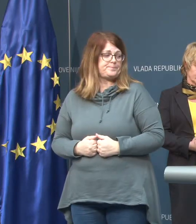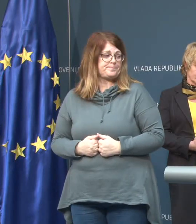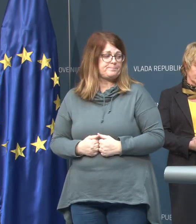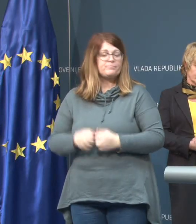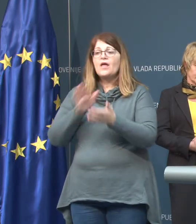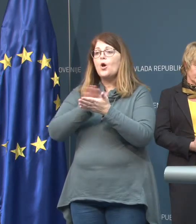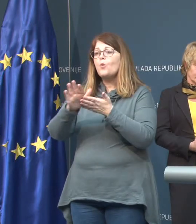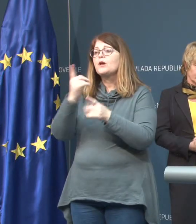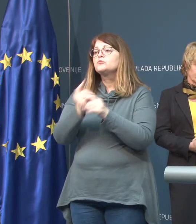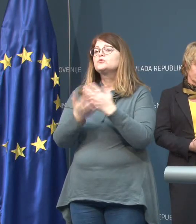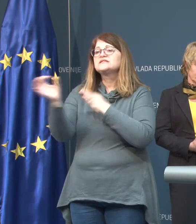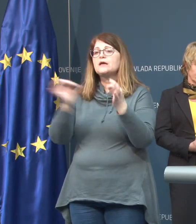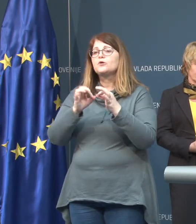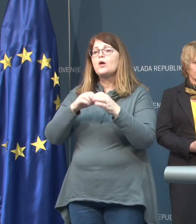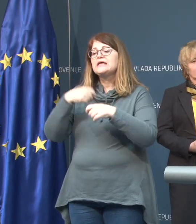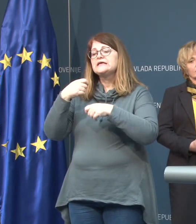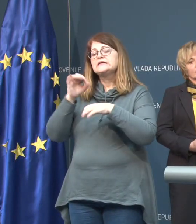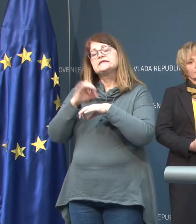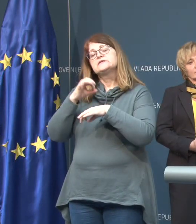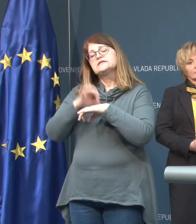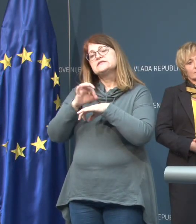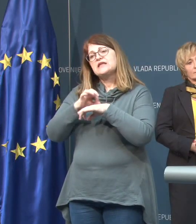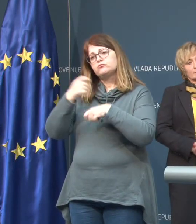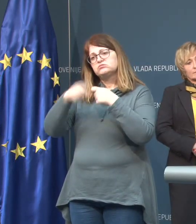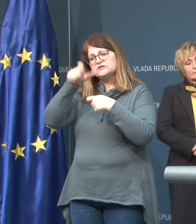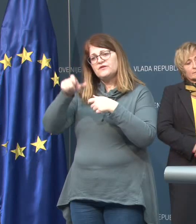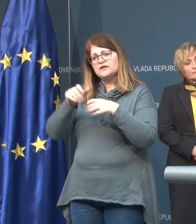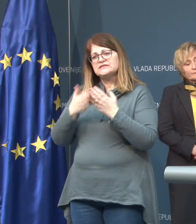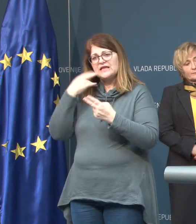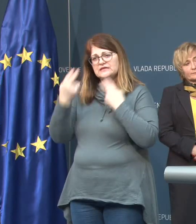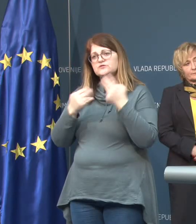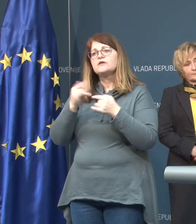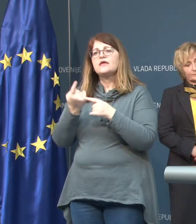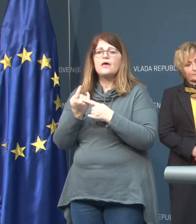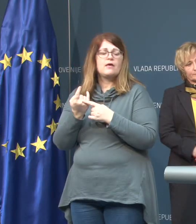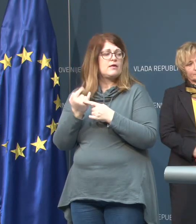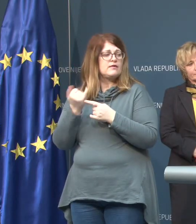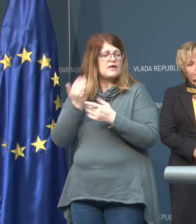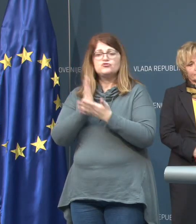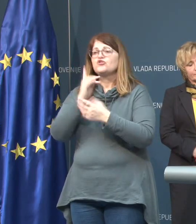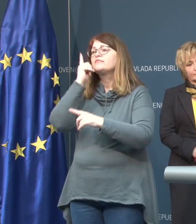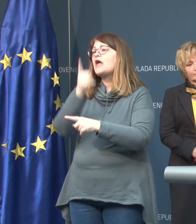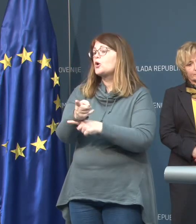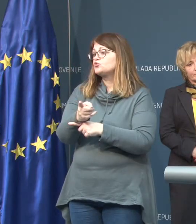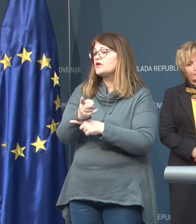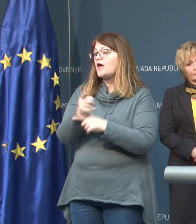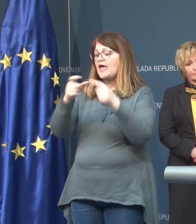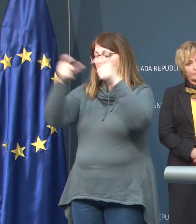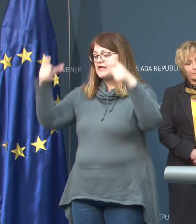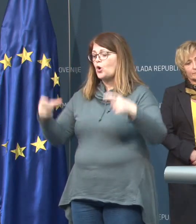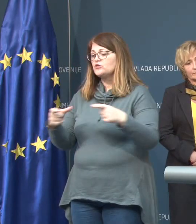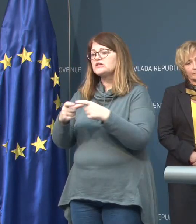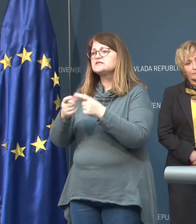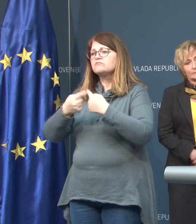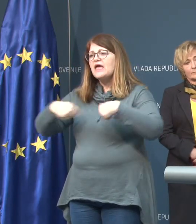tudi za pripravo zdravstvenih delovcev na testiranje. Je pa pravzaprav že naročena kontejnerska